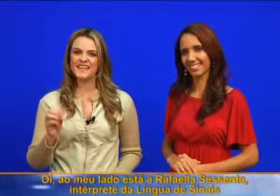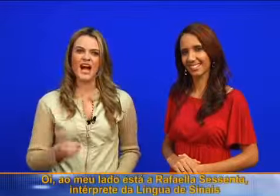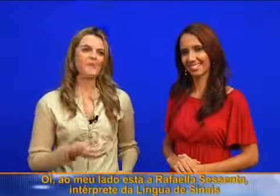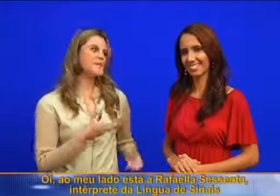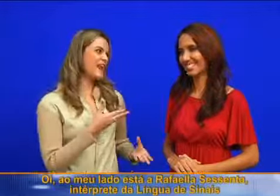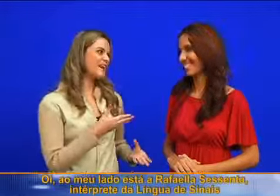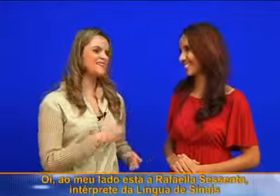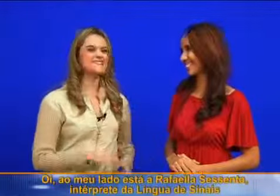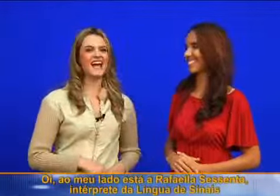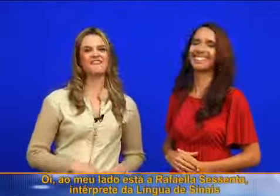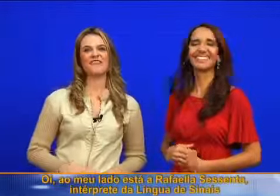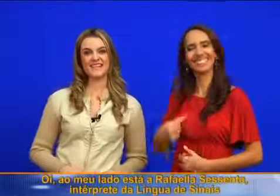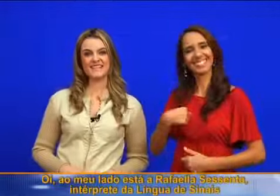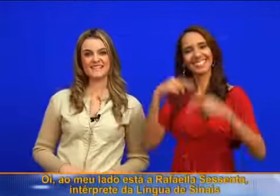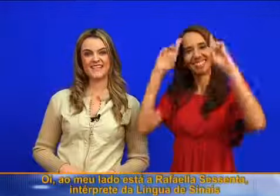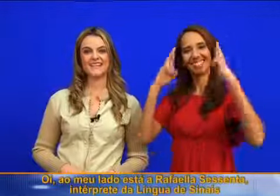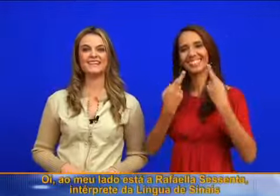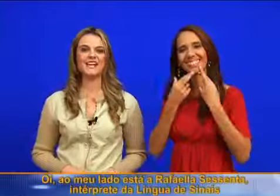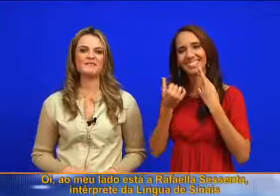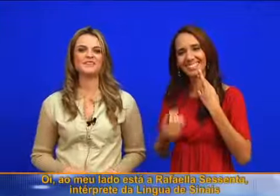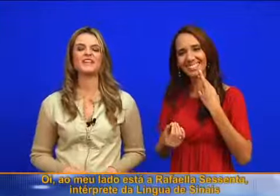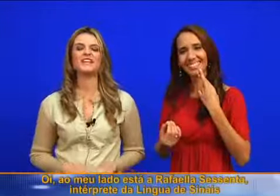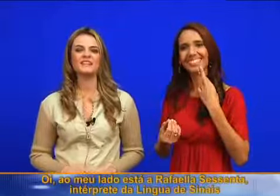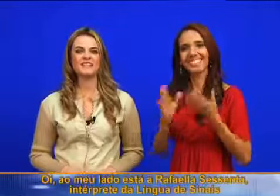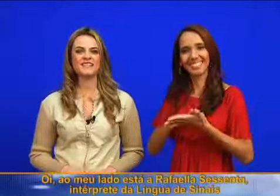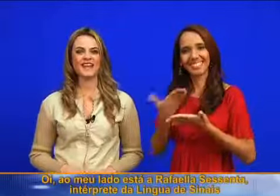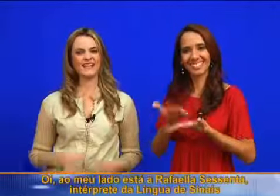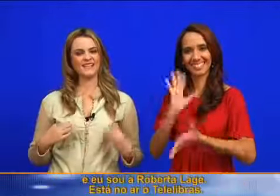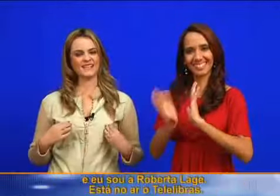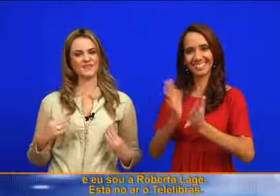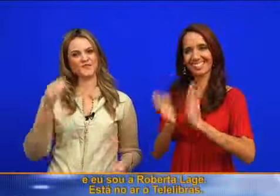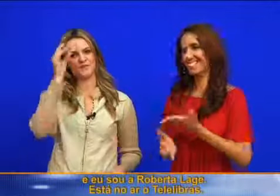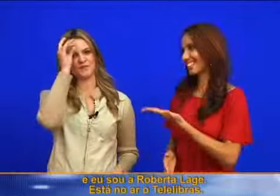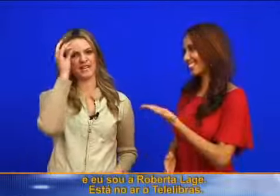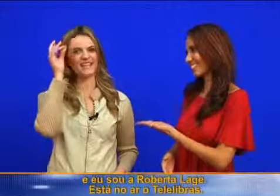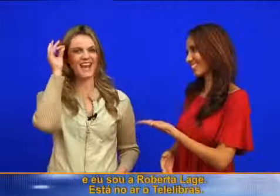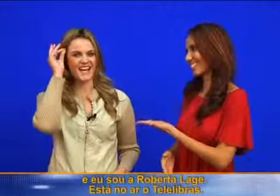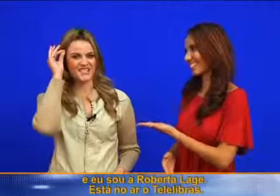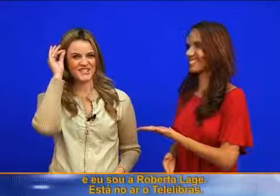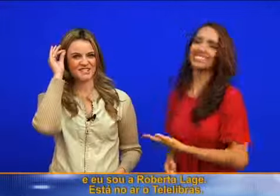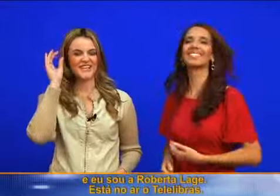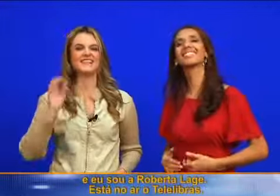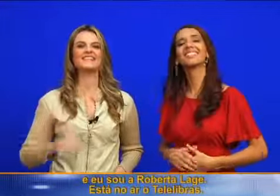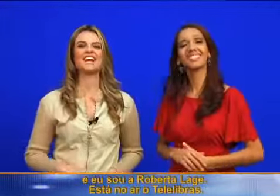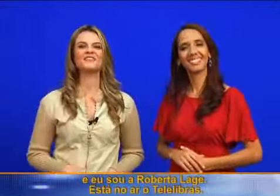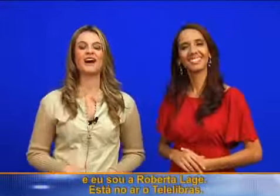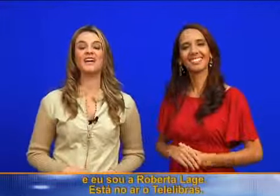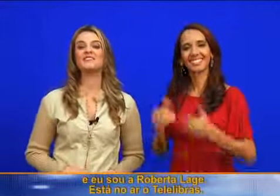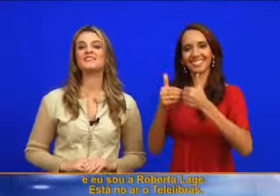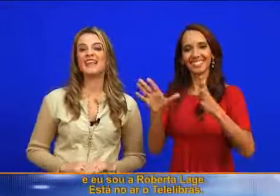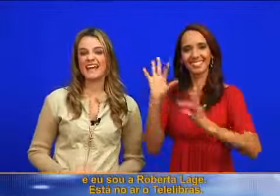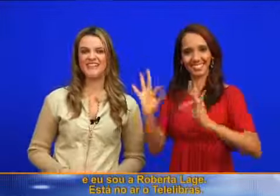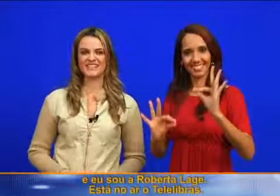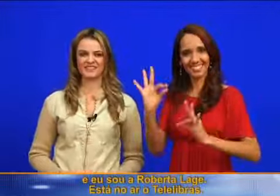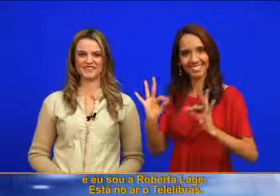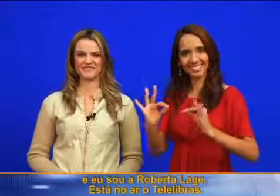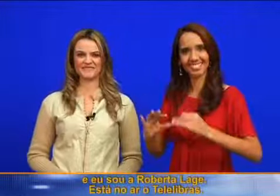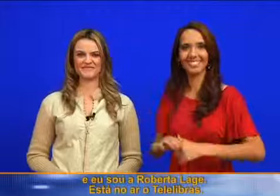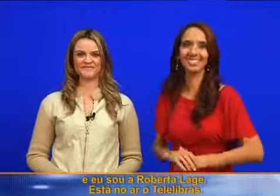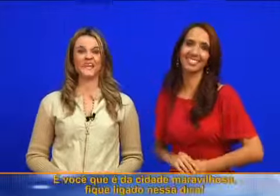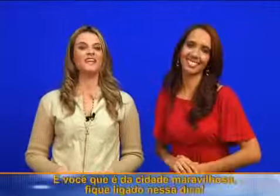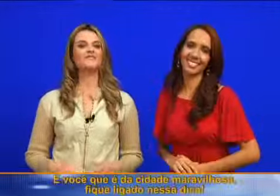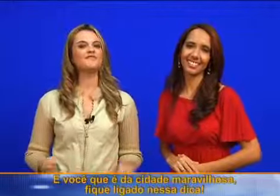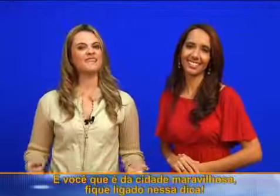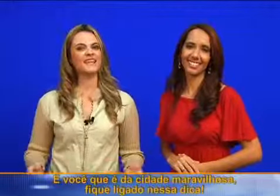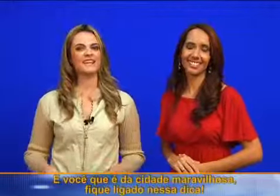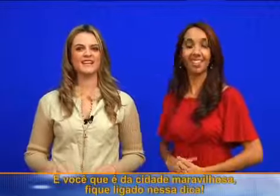Oi, ao meu lado está a Rafaela Sessenta, intérprete da Língua de Sinais, e eu sou Roberta Laje. Está no ar o Tele Libras.